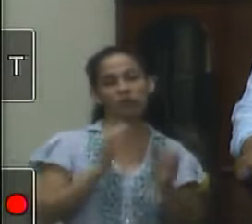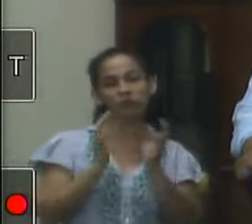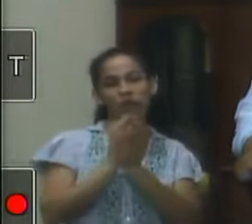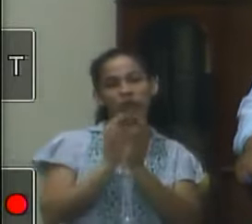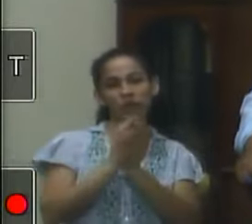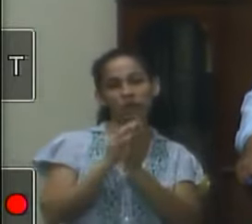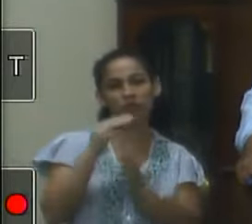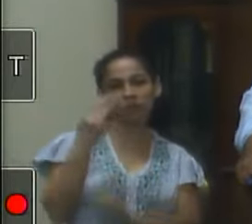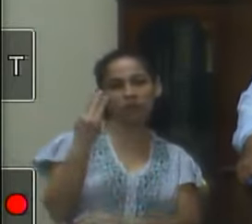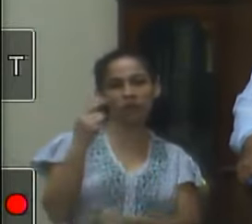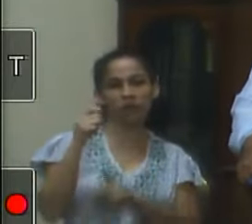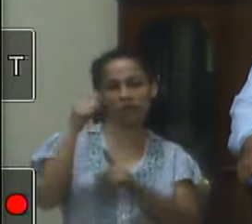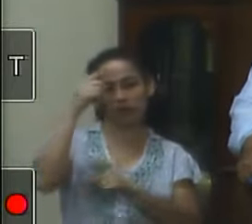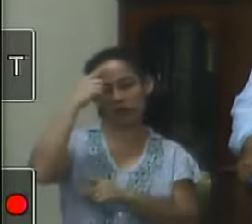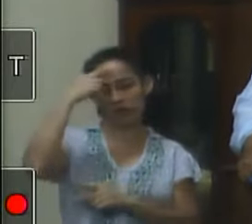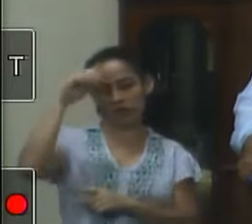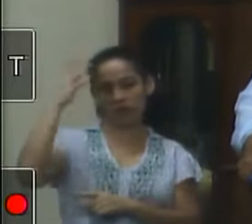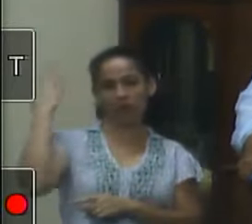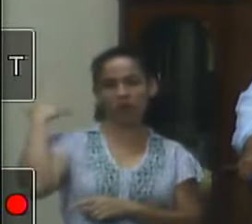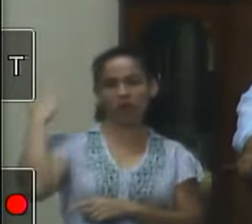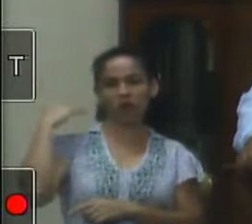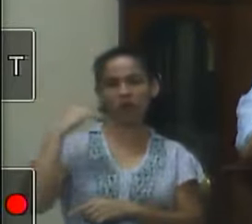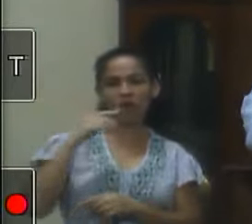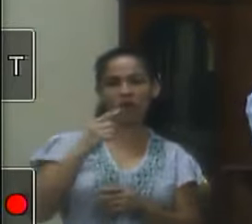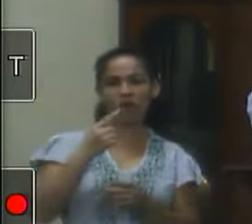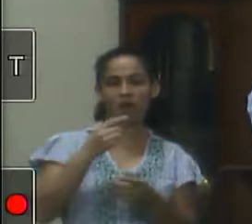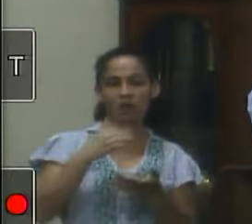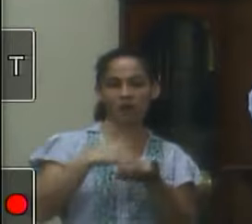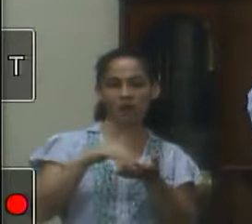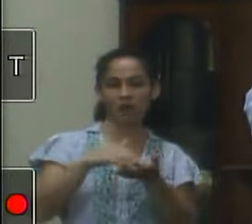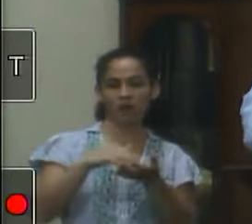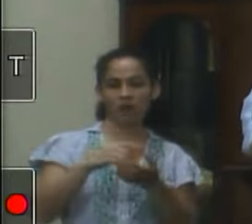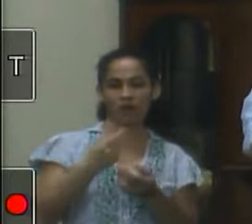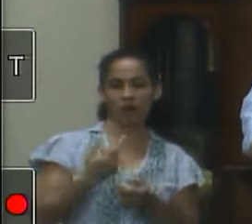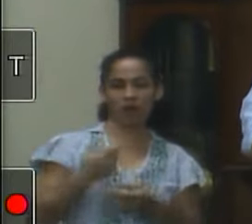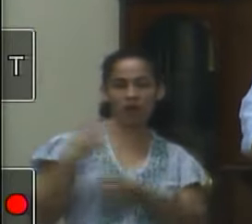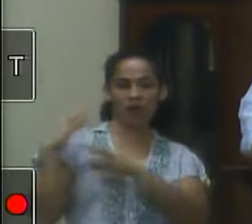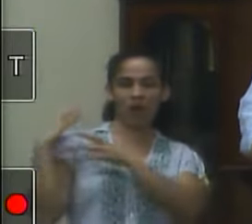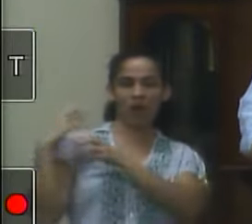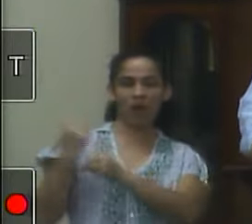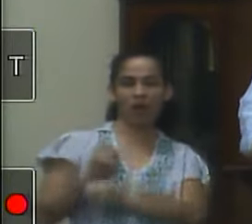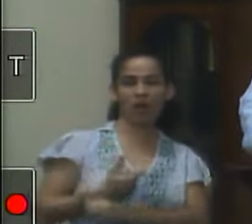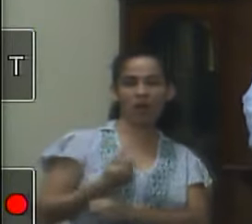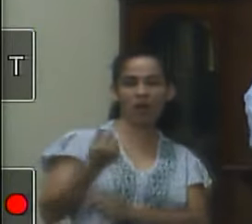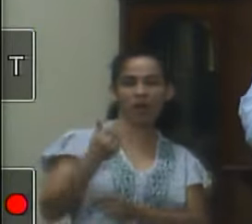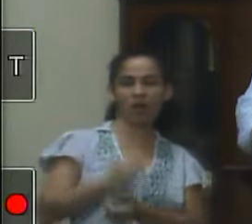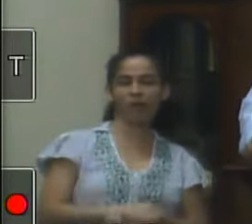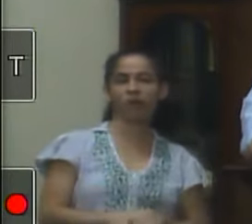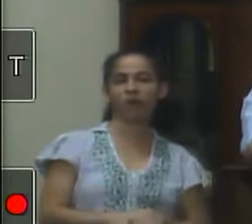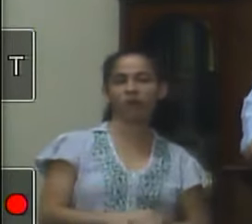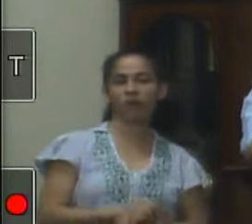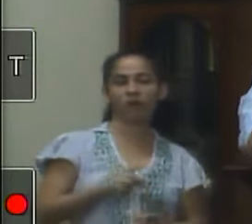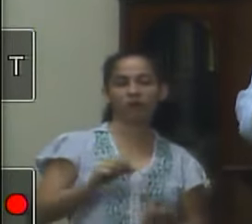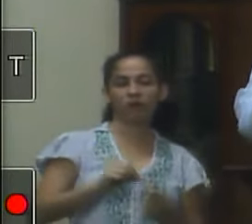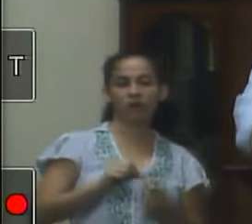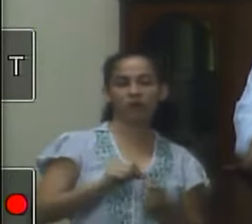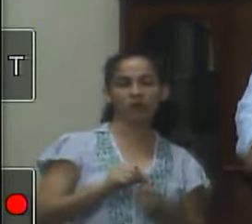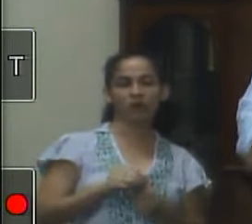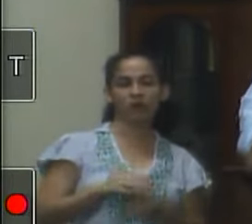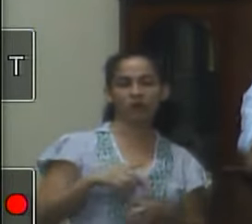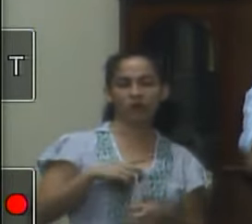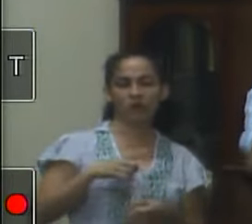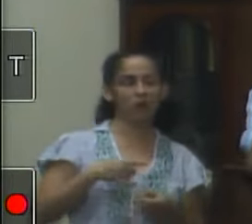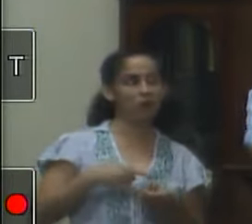três semanas atrás com a secretária Rosemary sobre a criação de uma conta específica